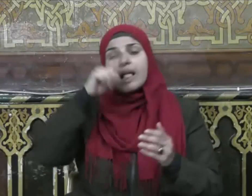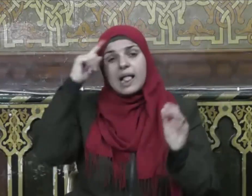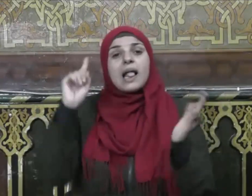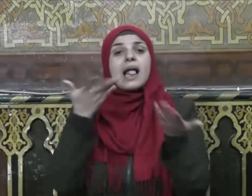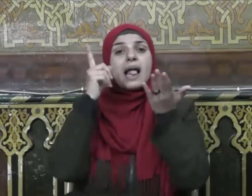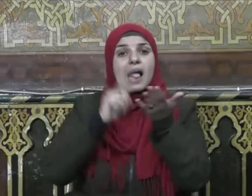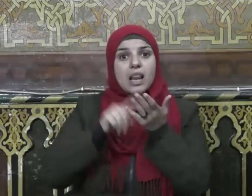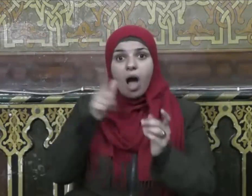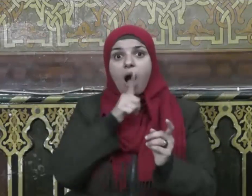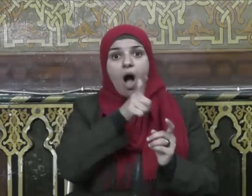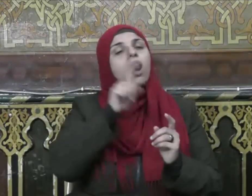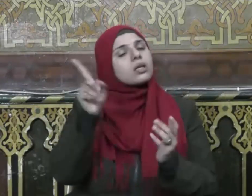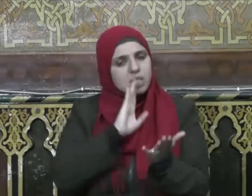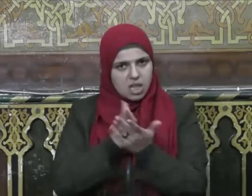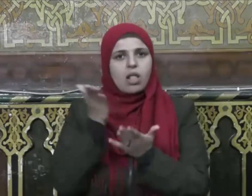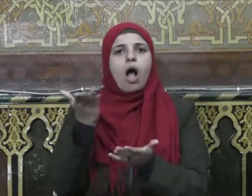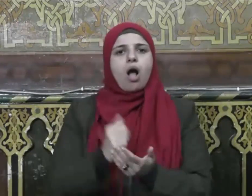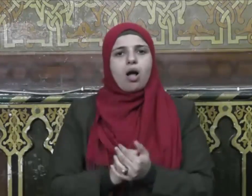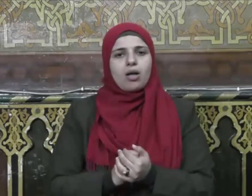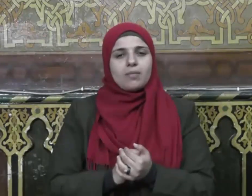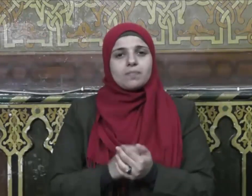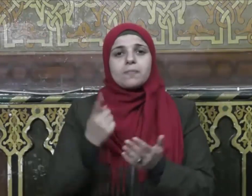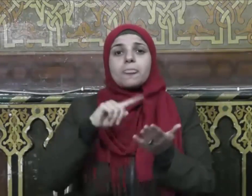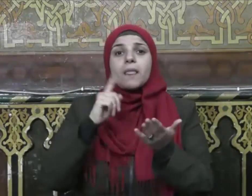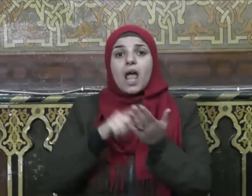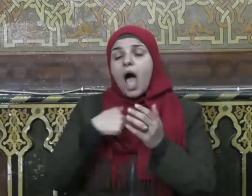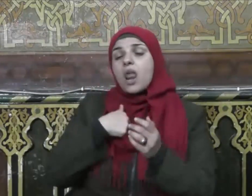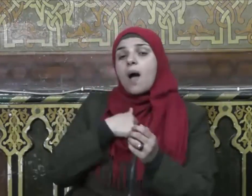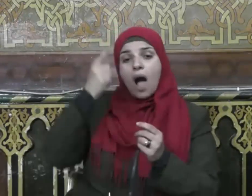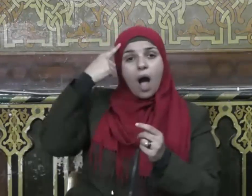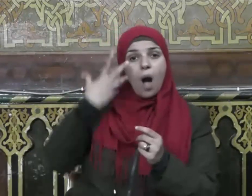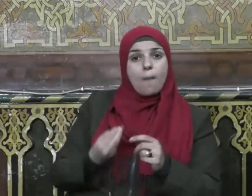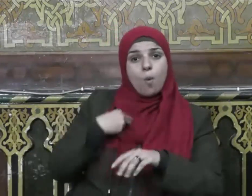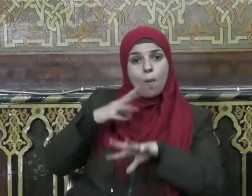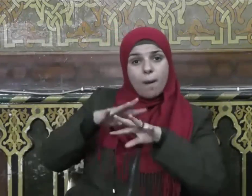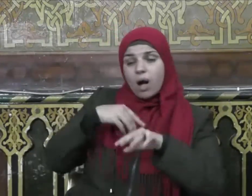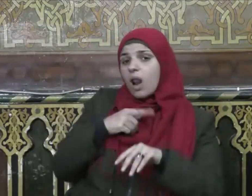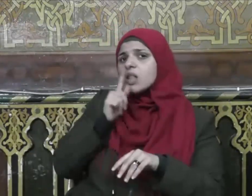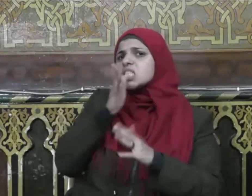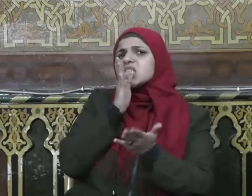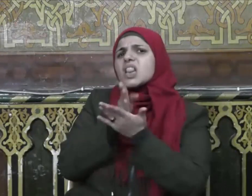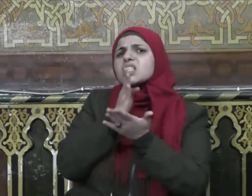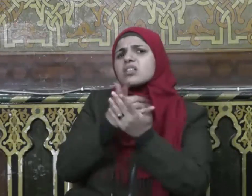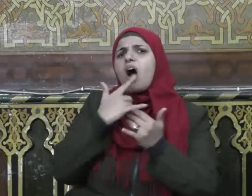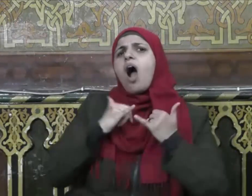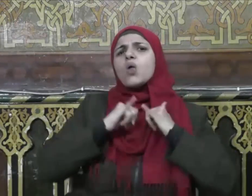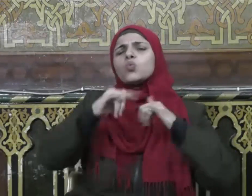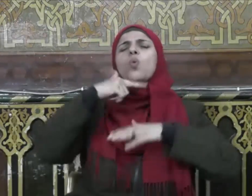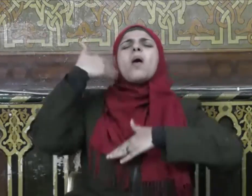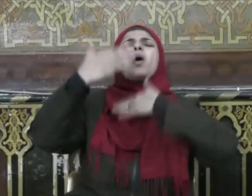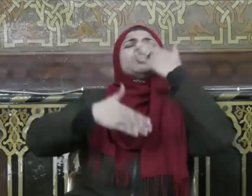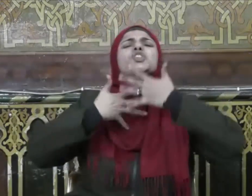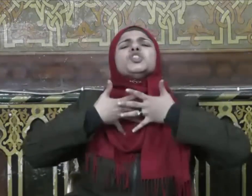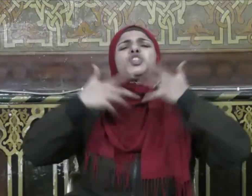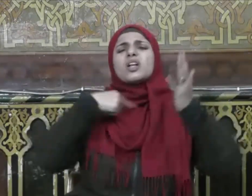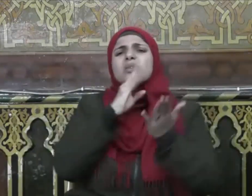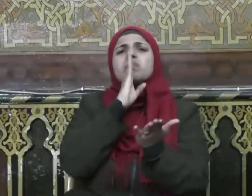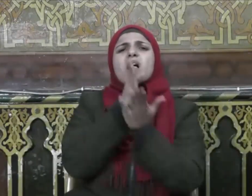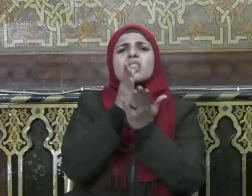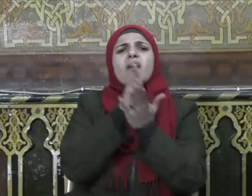قال فقد صدق إني أصدقه فيما هو أبعد من ذلك أصدقه في خبر